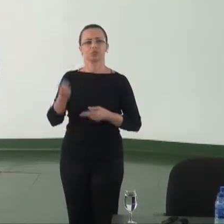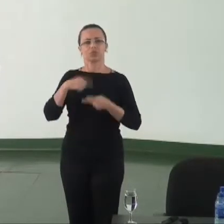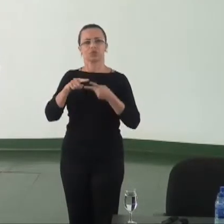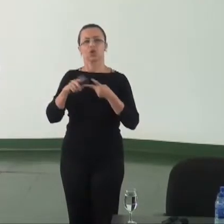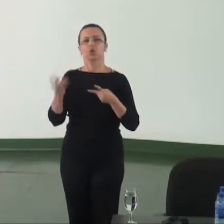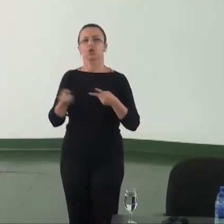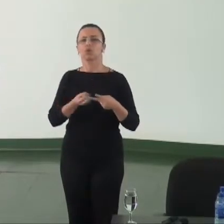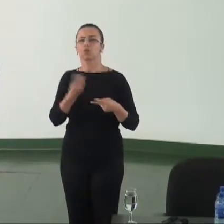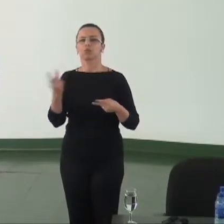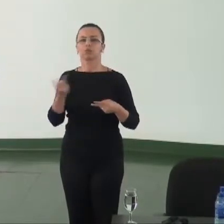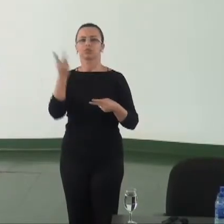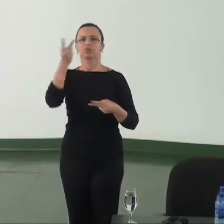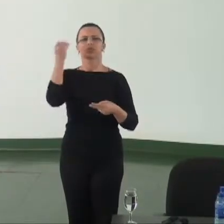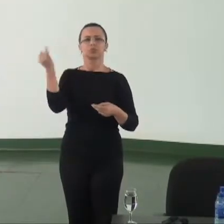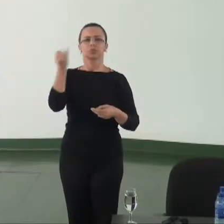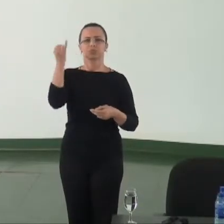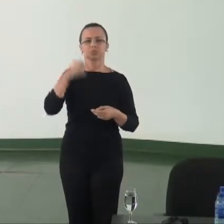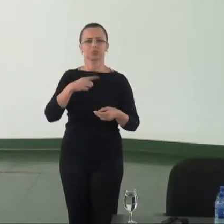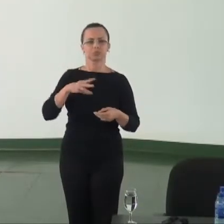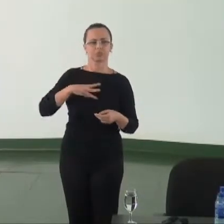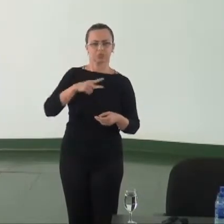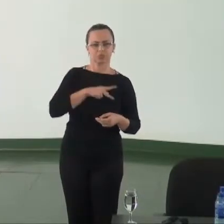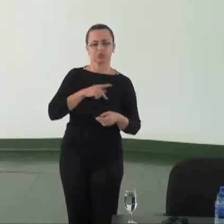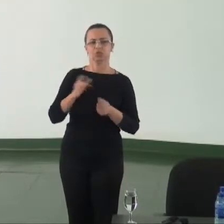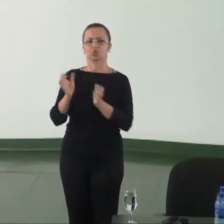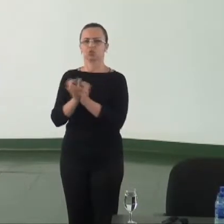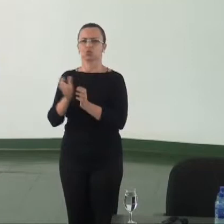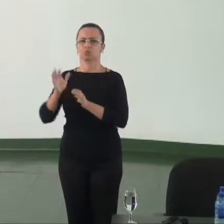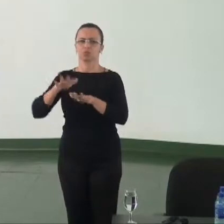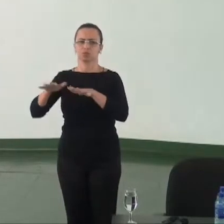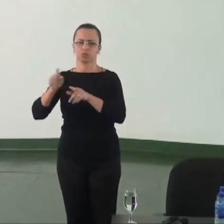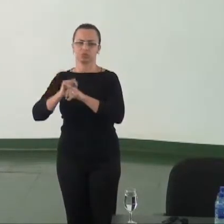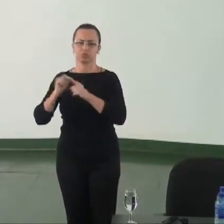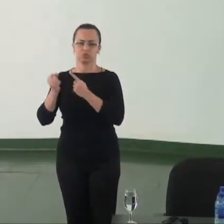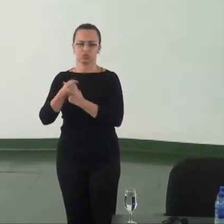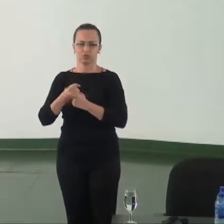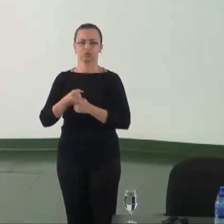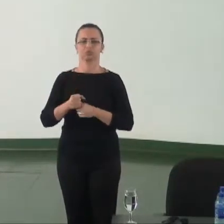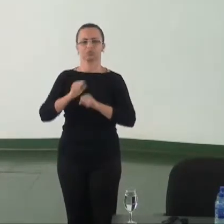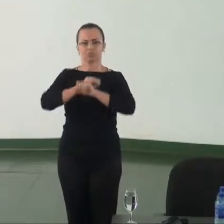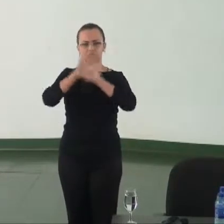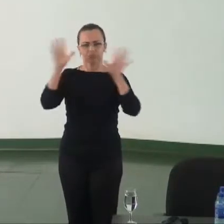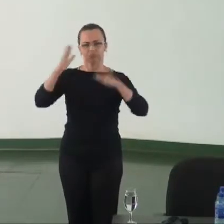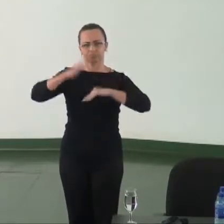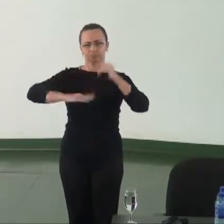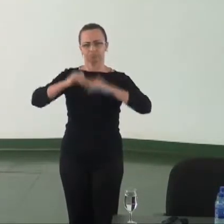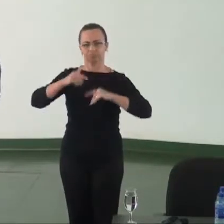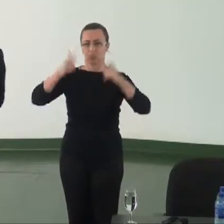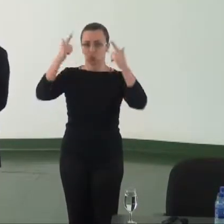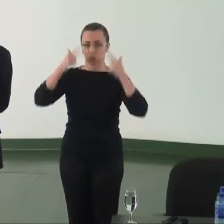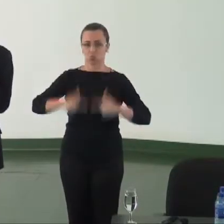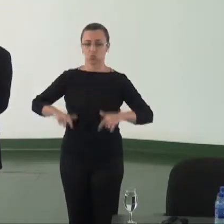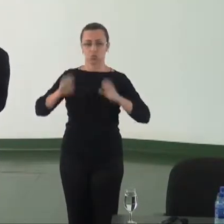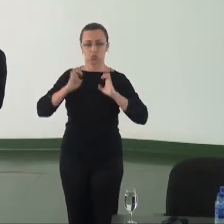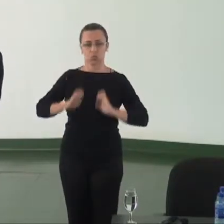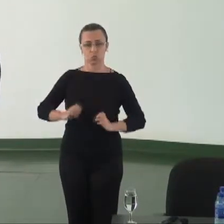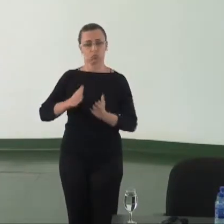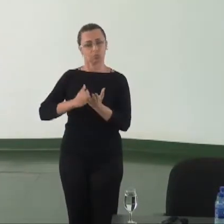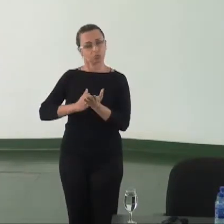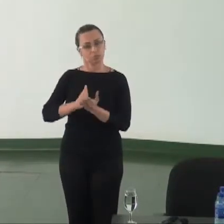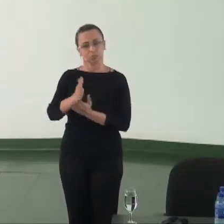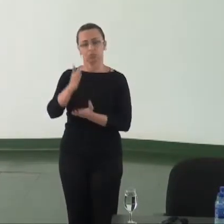devem fundamentar a relação entre o MP e os movimentos sociais transparência, eficiência, imparcialidade, ética, lealdade,